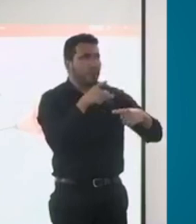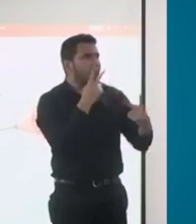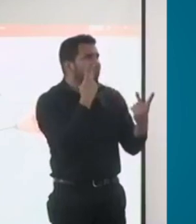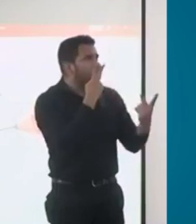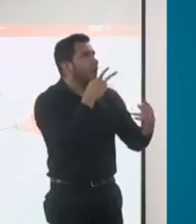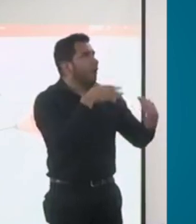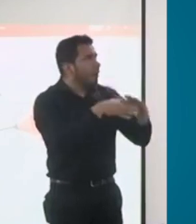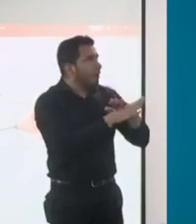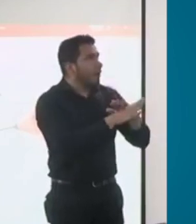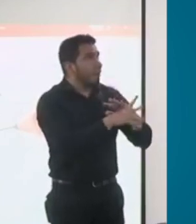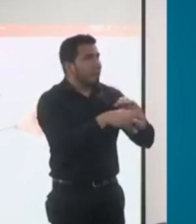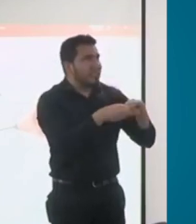nuevamente.